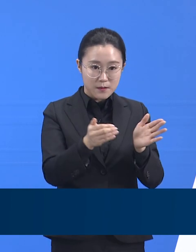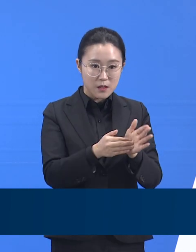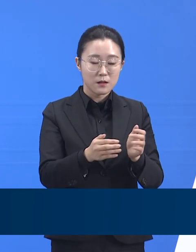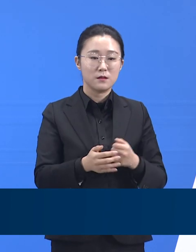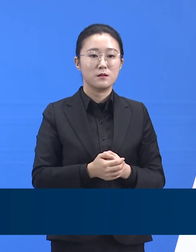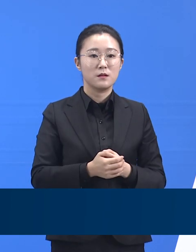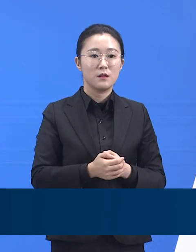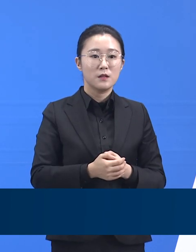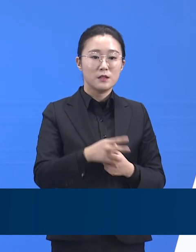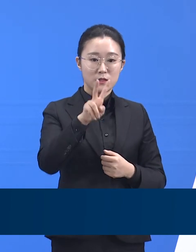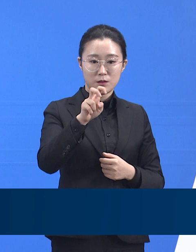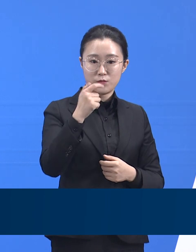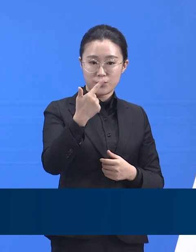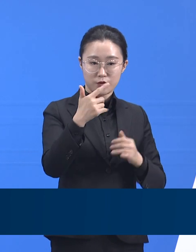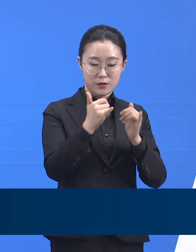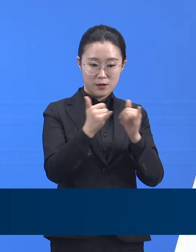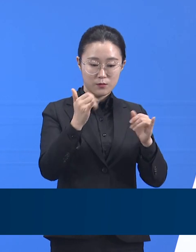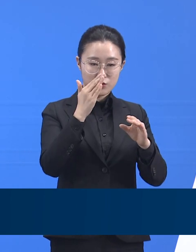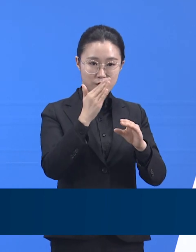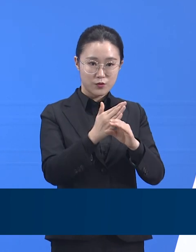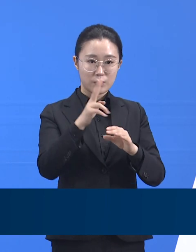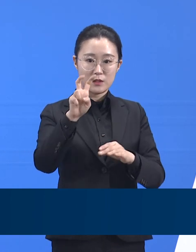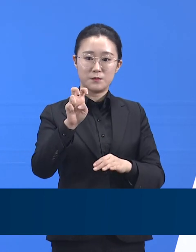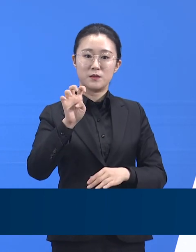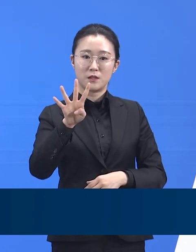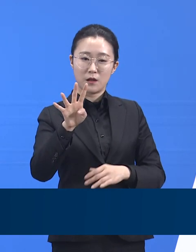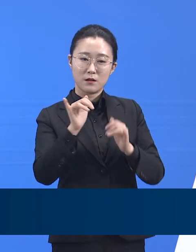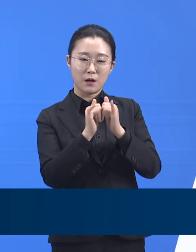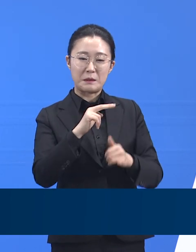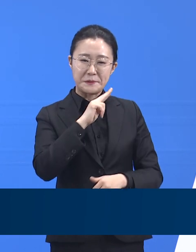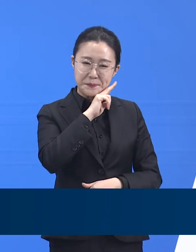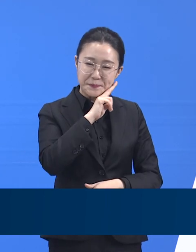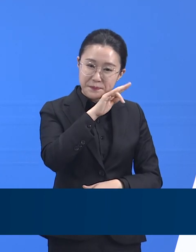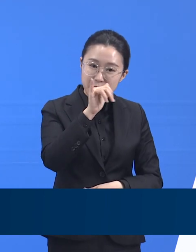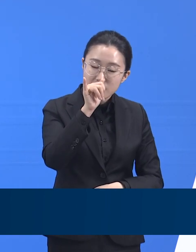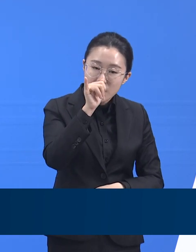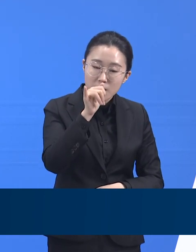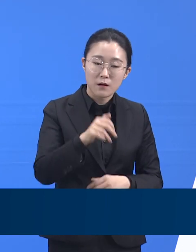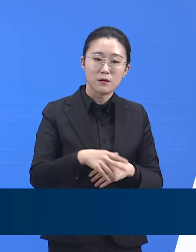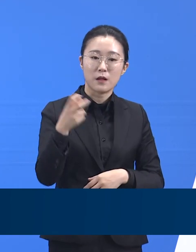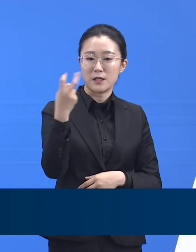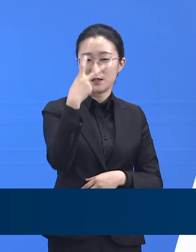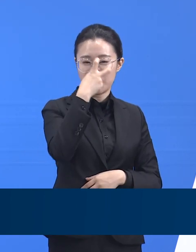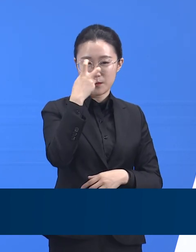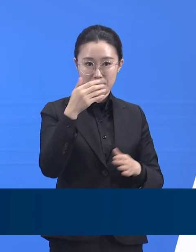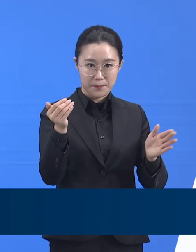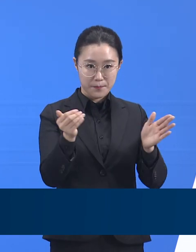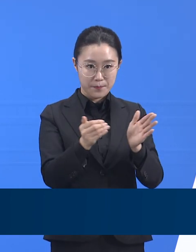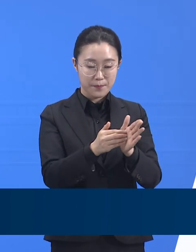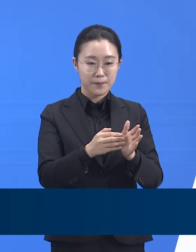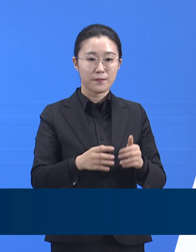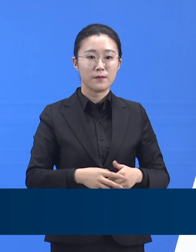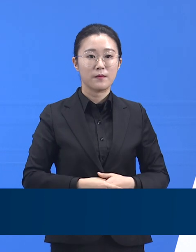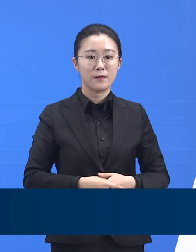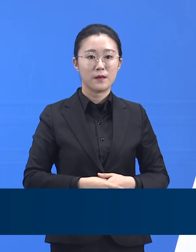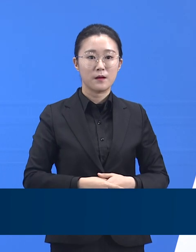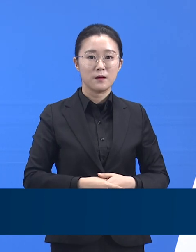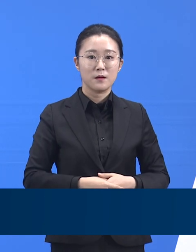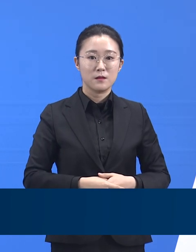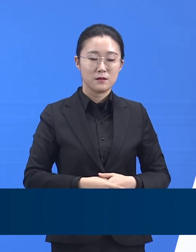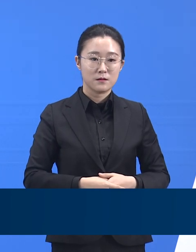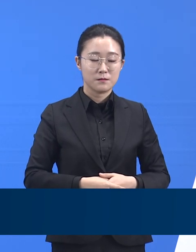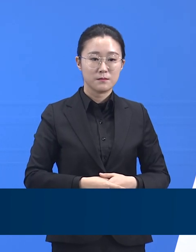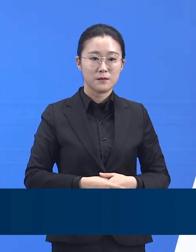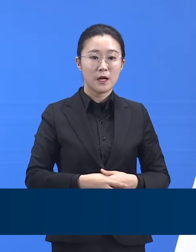나와 재검사를 통해 다시 확인하였고 12월 10일 보호센터 이용자 중에서 17명, 종사자